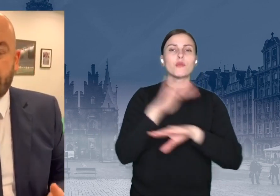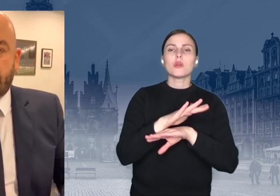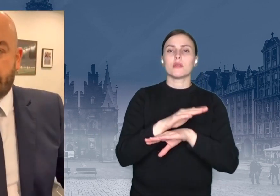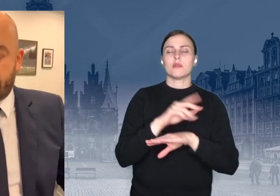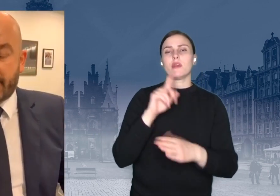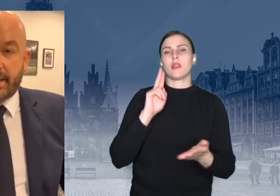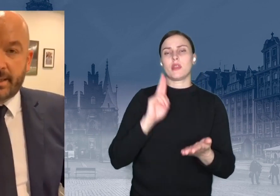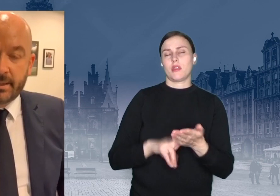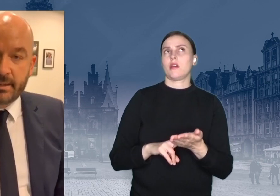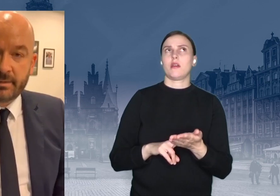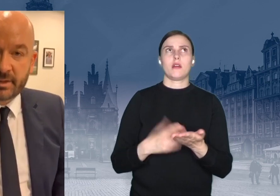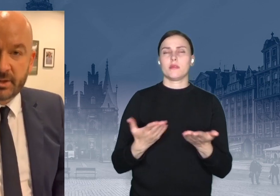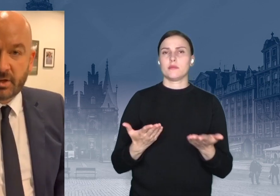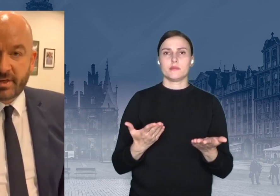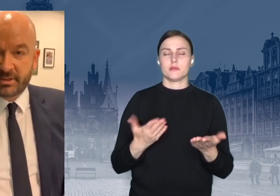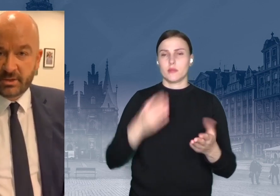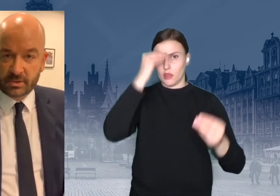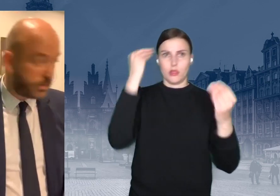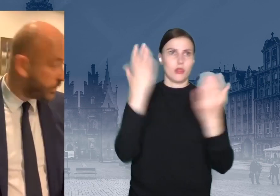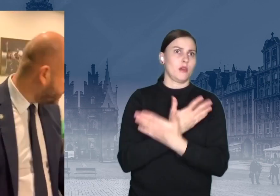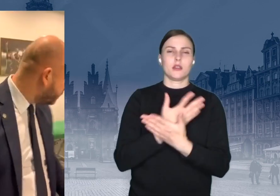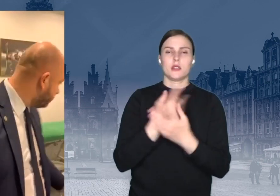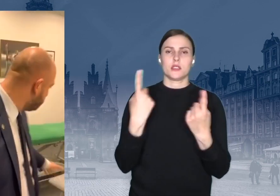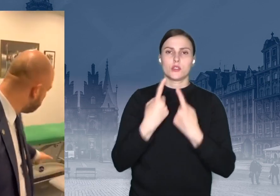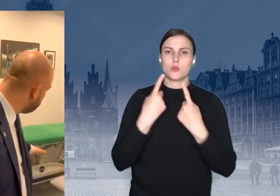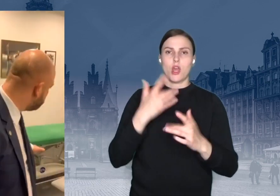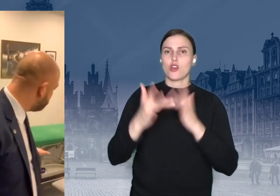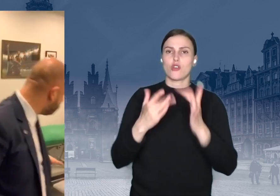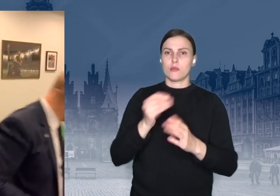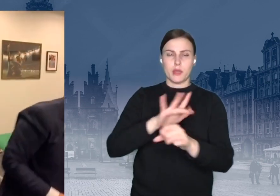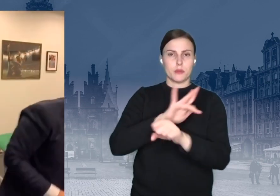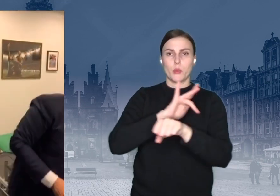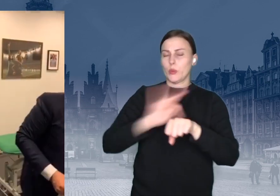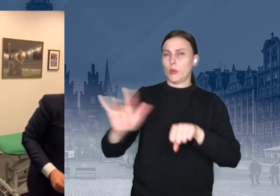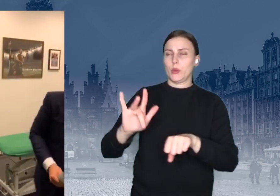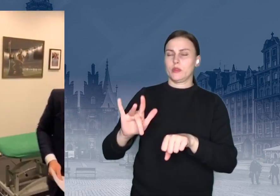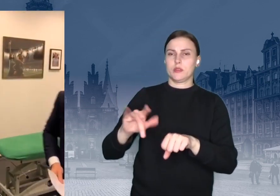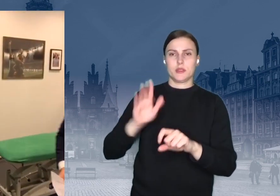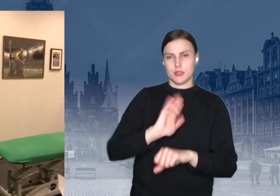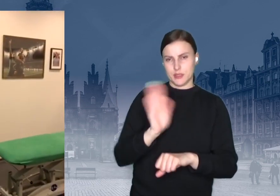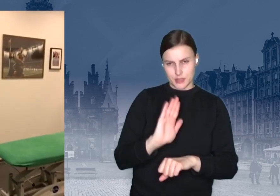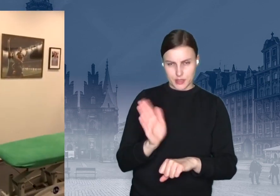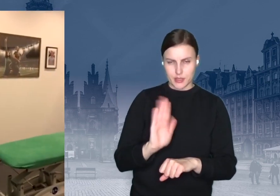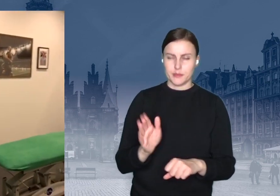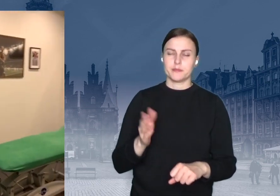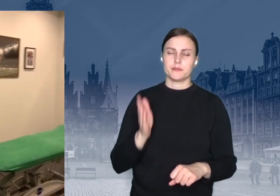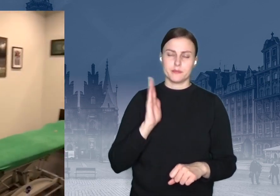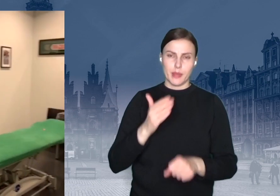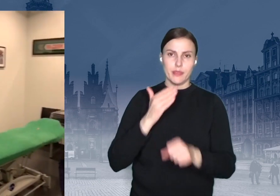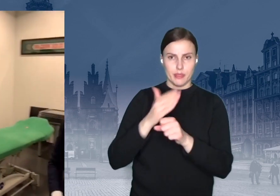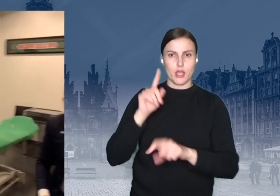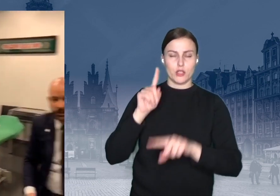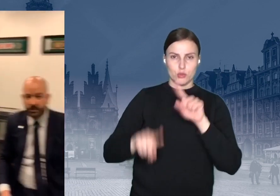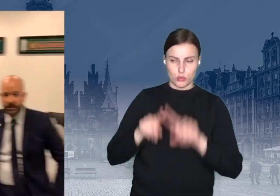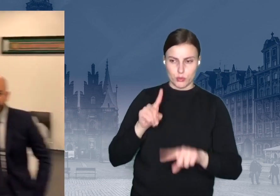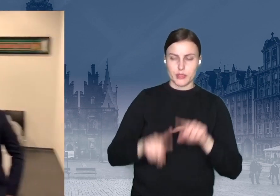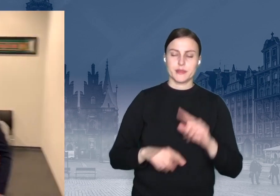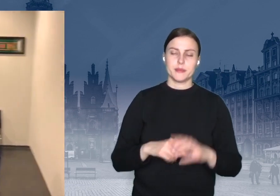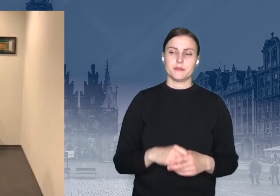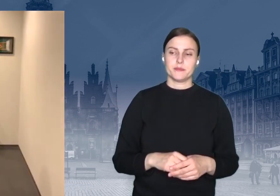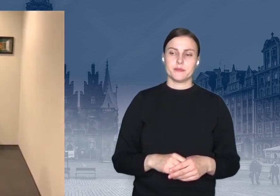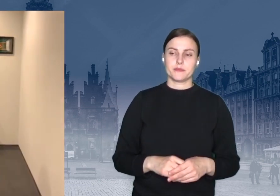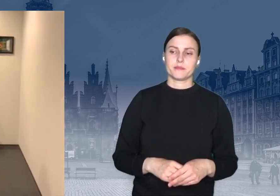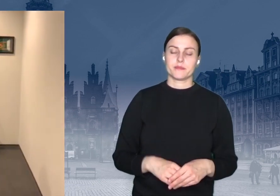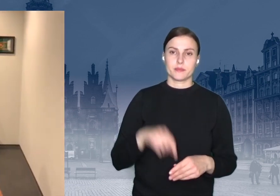nagle właśnie rowery znikną z włocowskich umieją. To tu oczywiście można się, tu można się pomasować, tak? Jak już